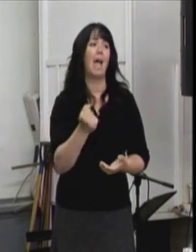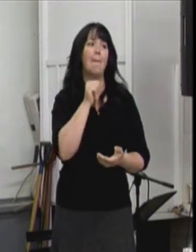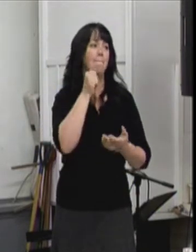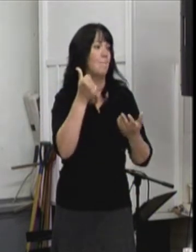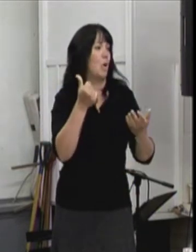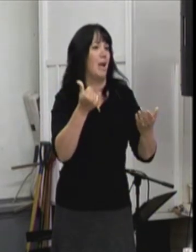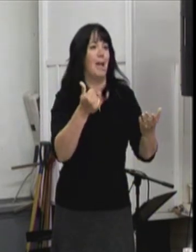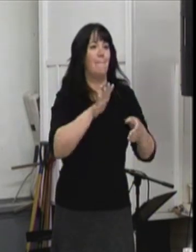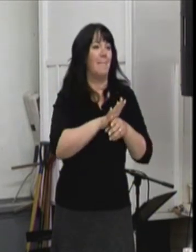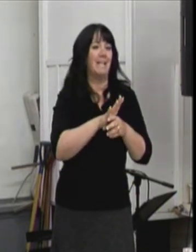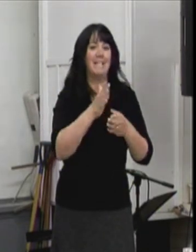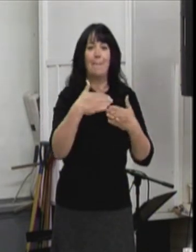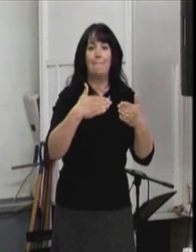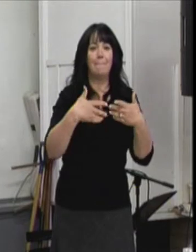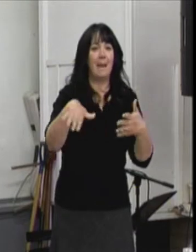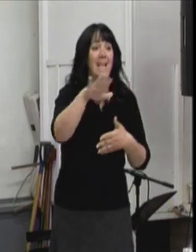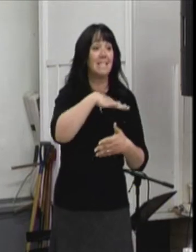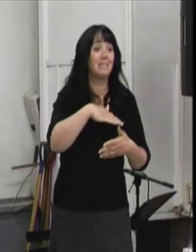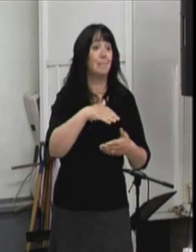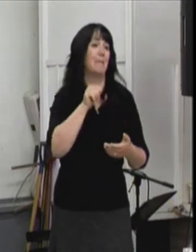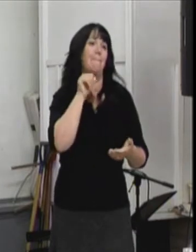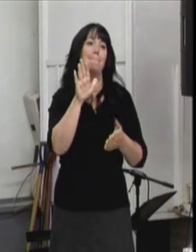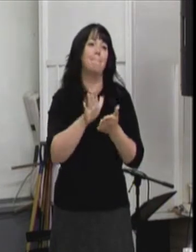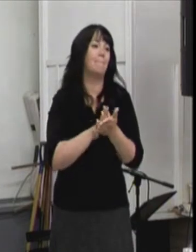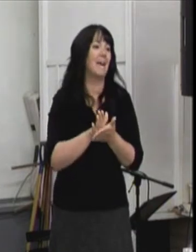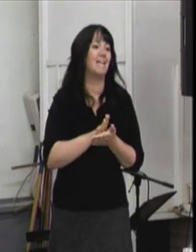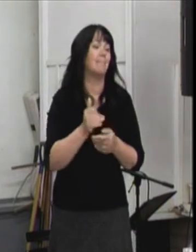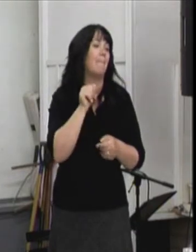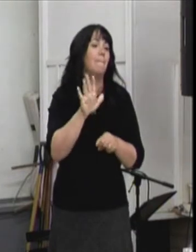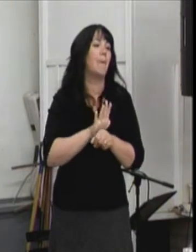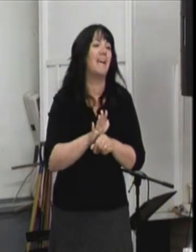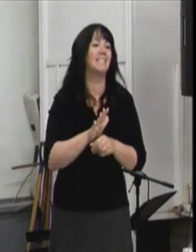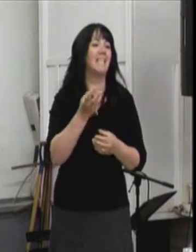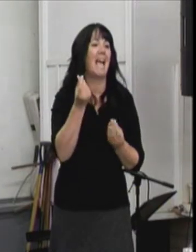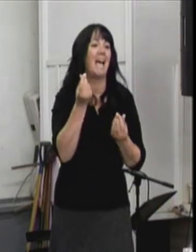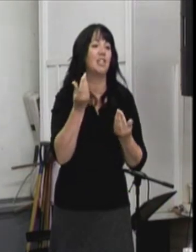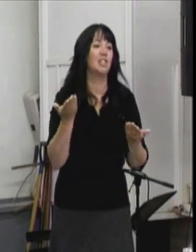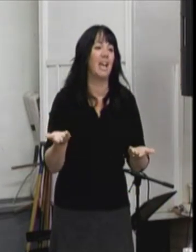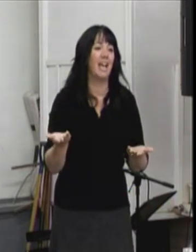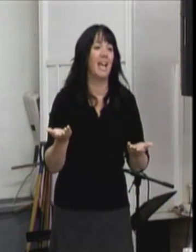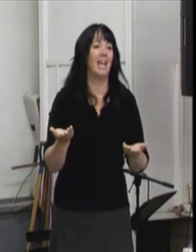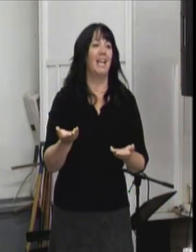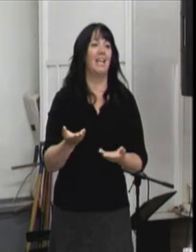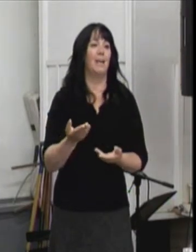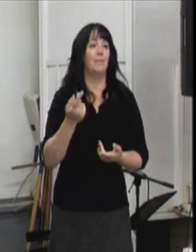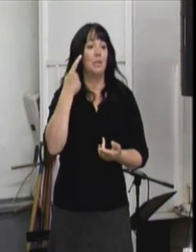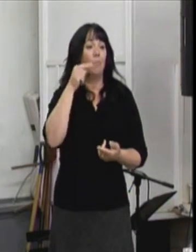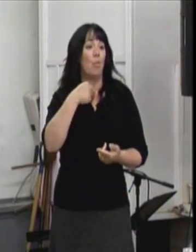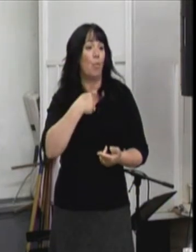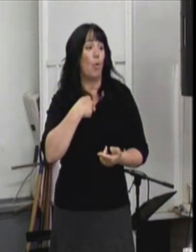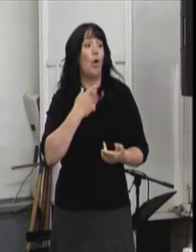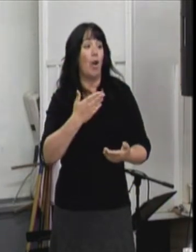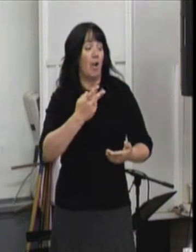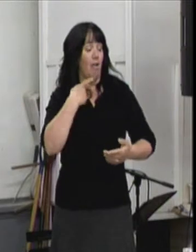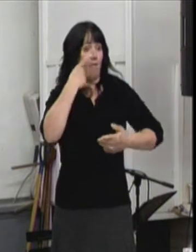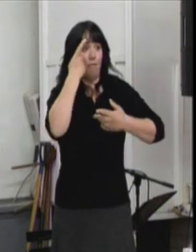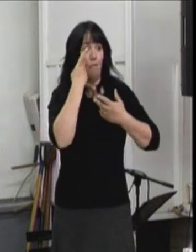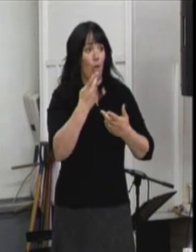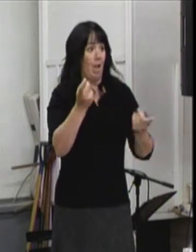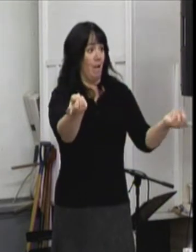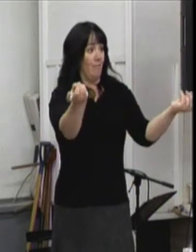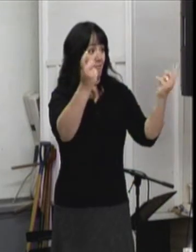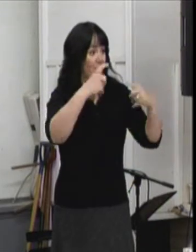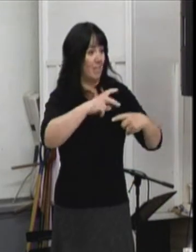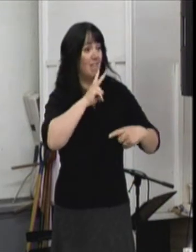place, puis qu'on n pas plus d'argent. Ça fait que moi, pour moi, que vous êtes nus aujourd'hui, fait